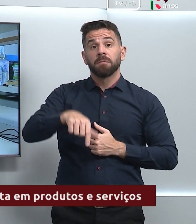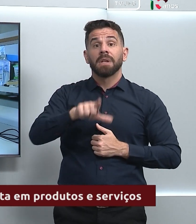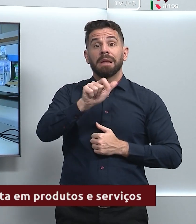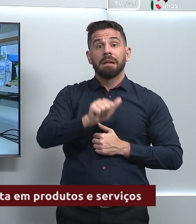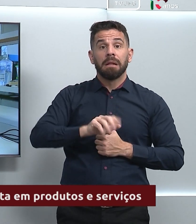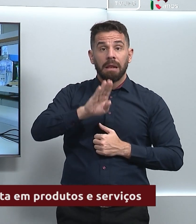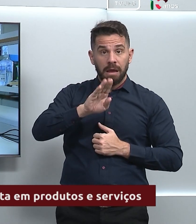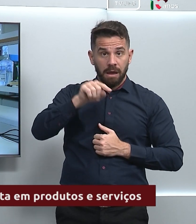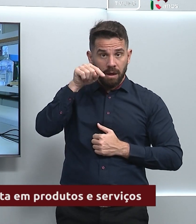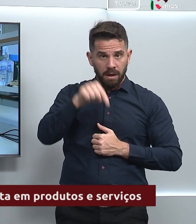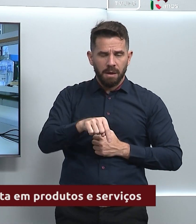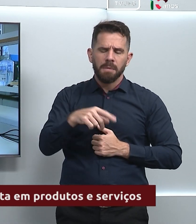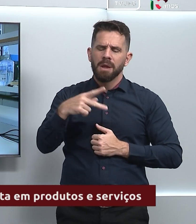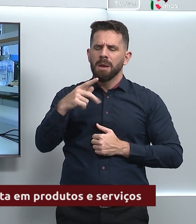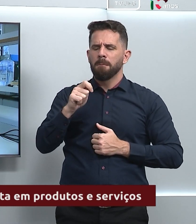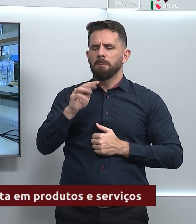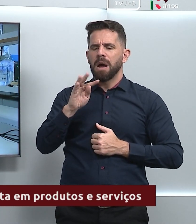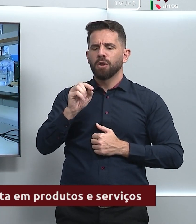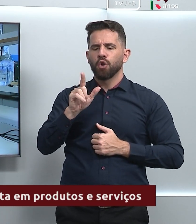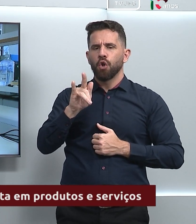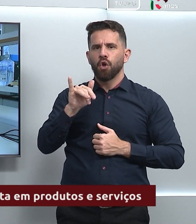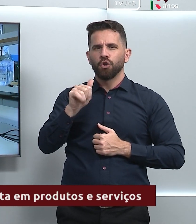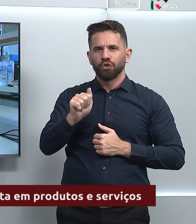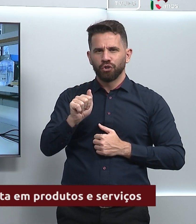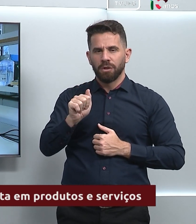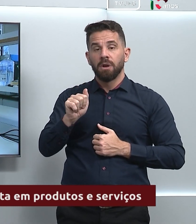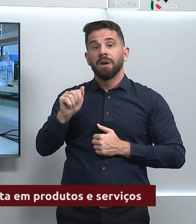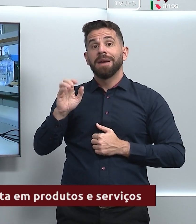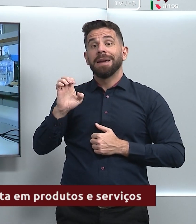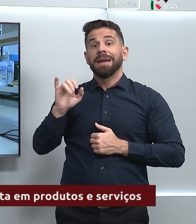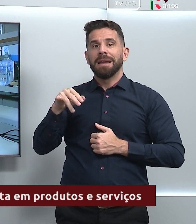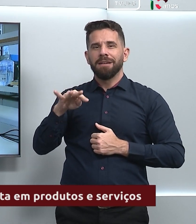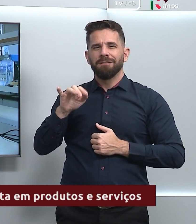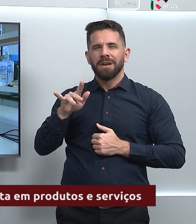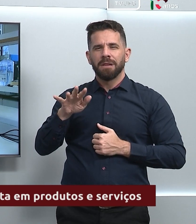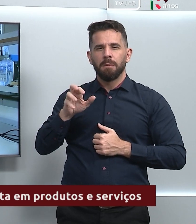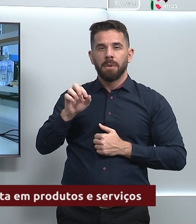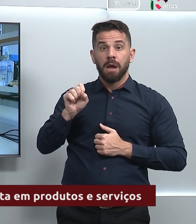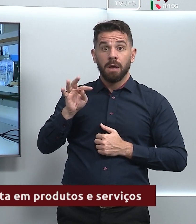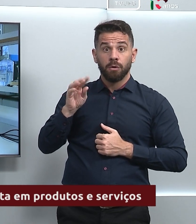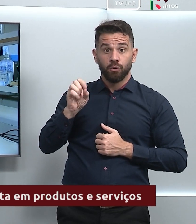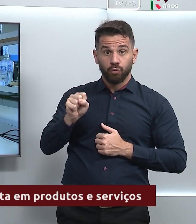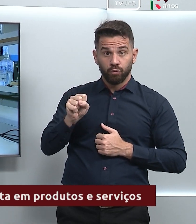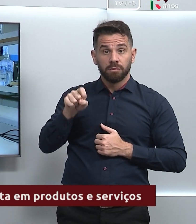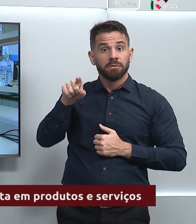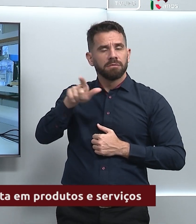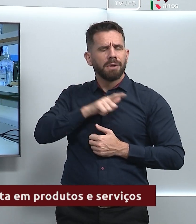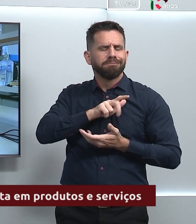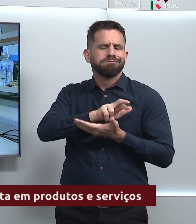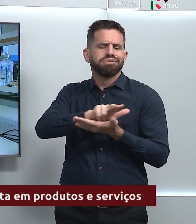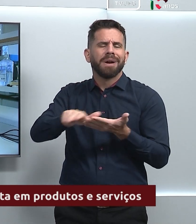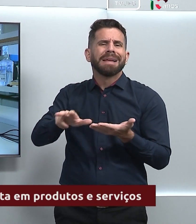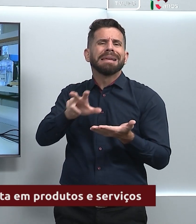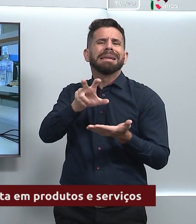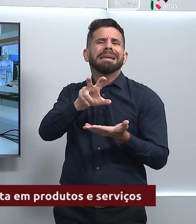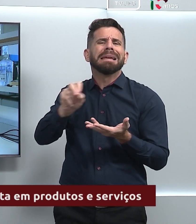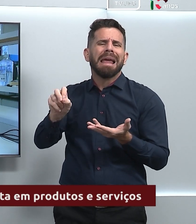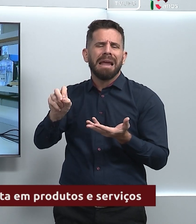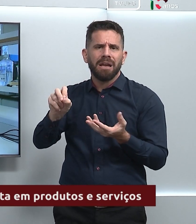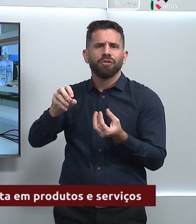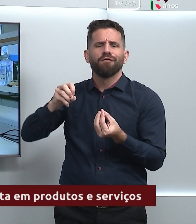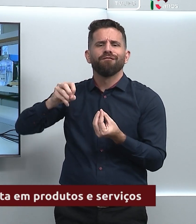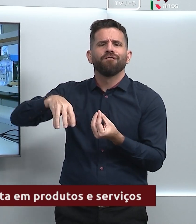Invertebrados da UFG tem uma coleção de mais de 500 isolados de fungos. É a primeira vez que